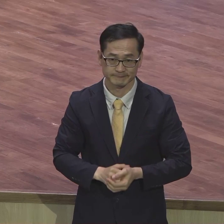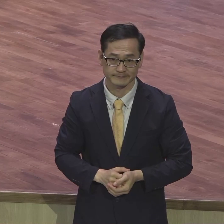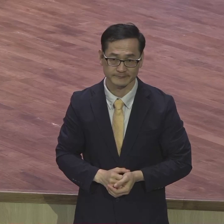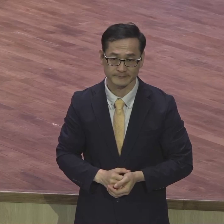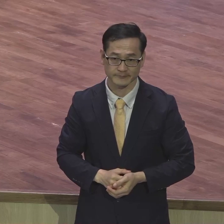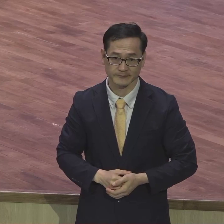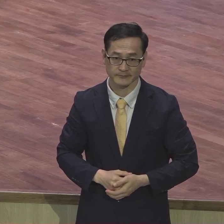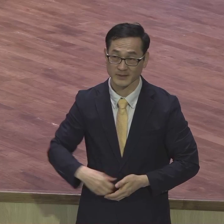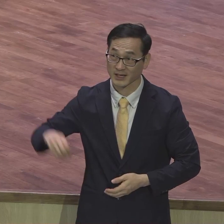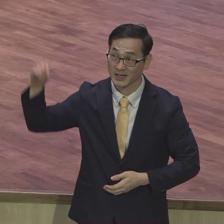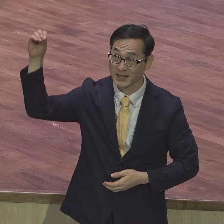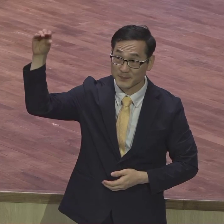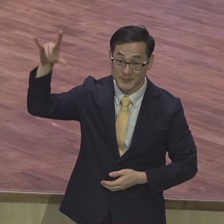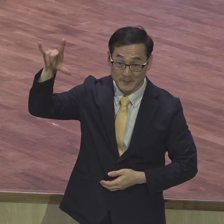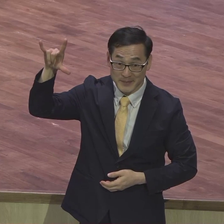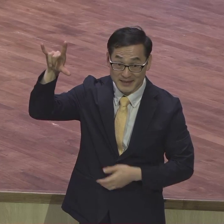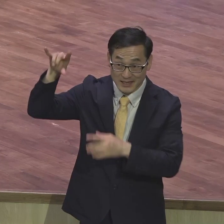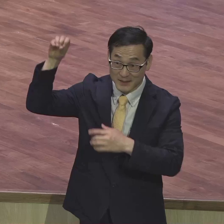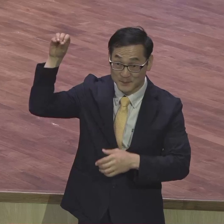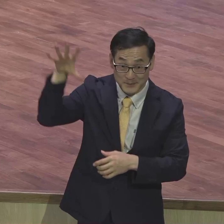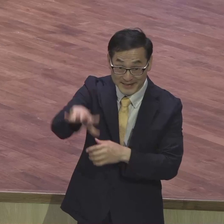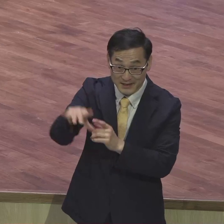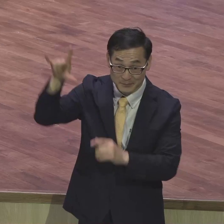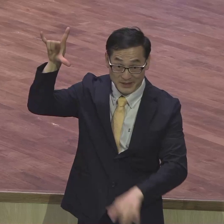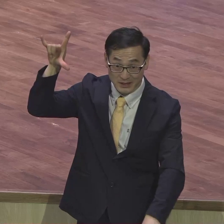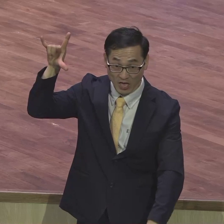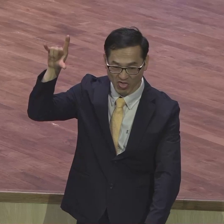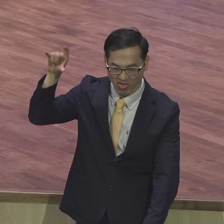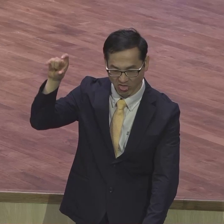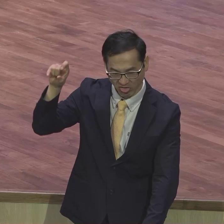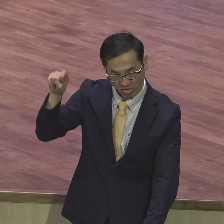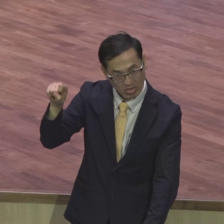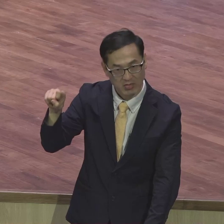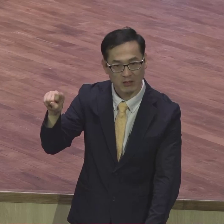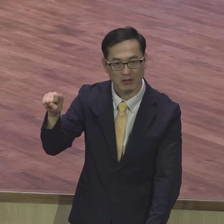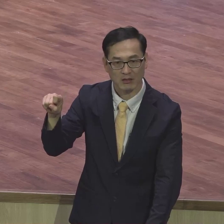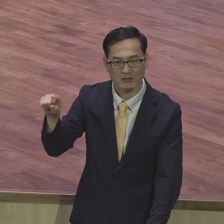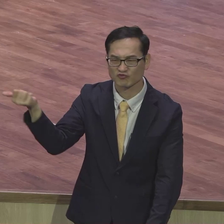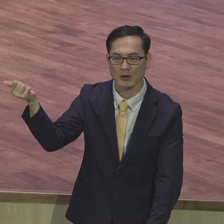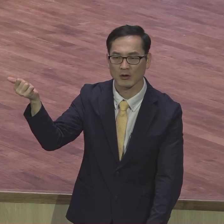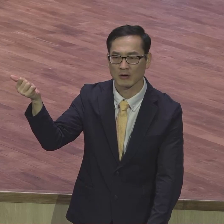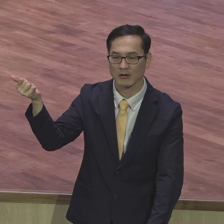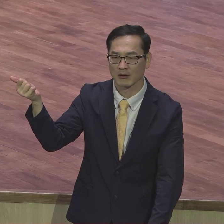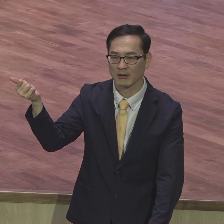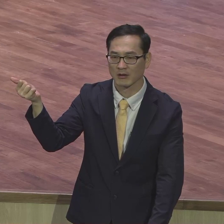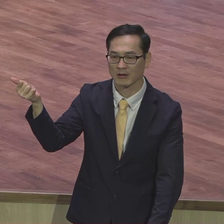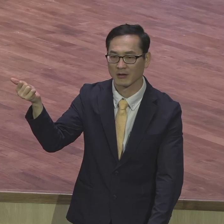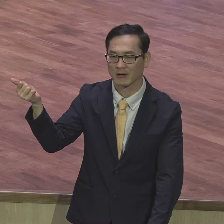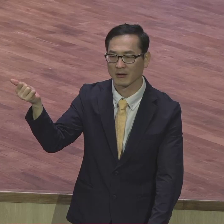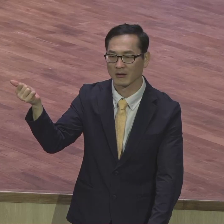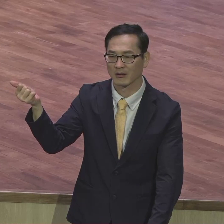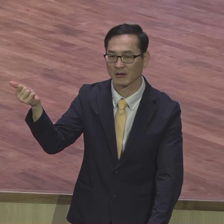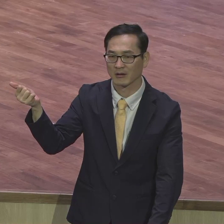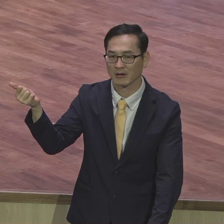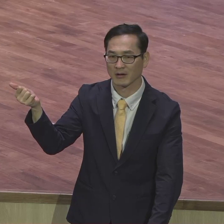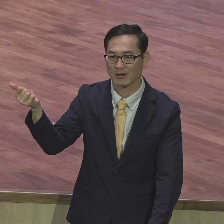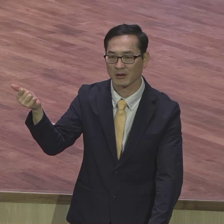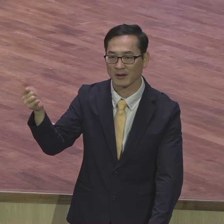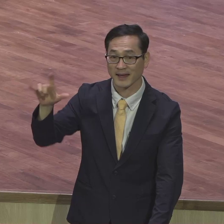빛을 잃고 그랬어요 해가 빛이 없어요 여러분 해 안에서 빛고 막 불이 나는 것 같습니까? 빛이 오는 것